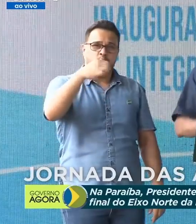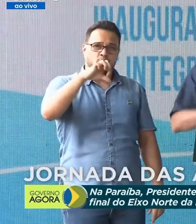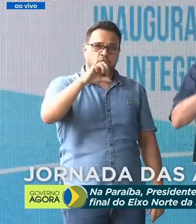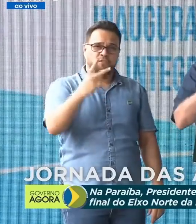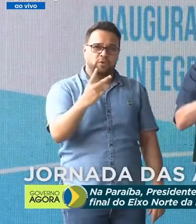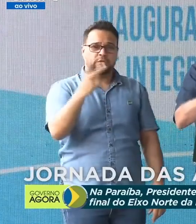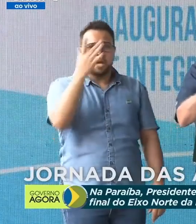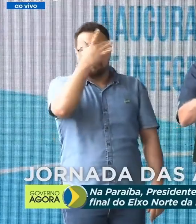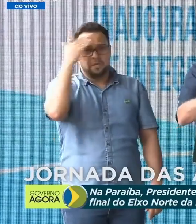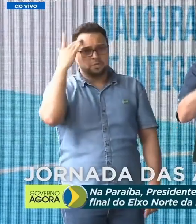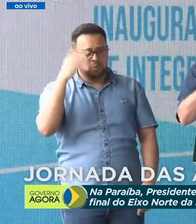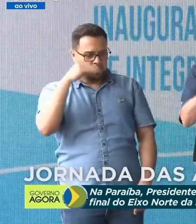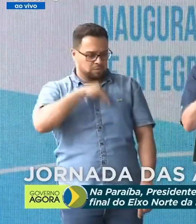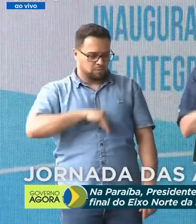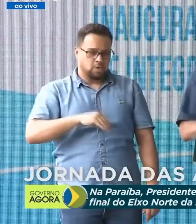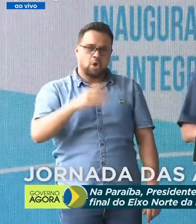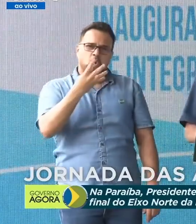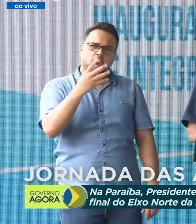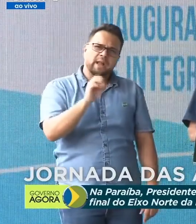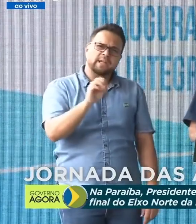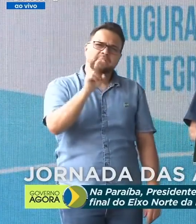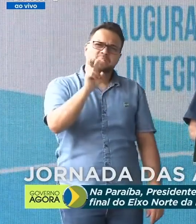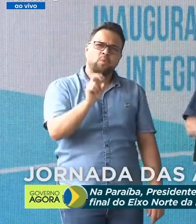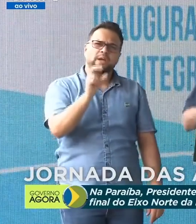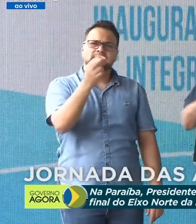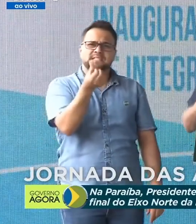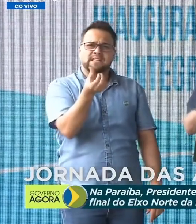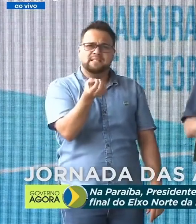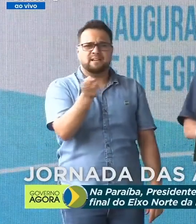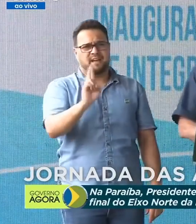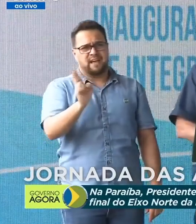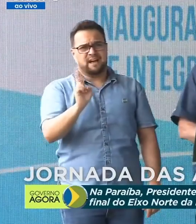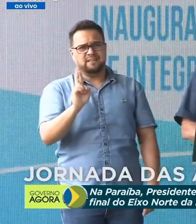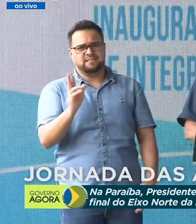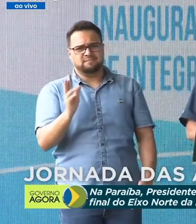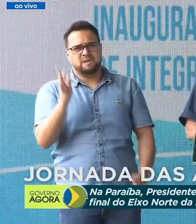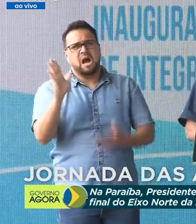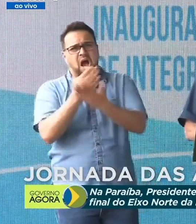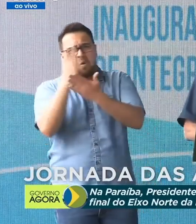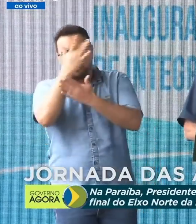muita gente ganhando R$ 40, R 50, R 60. O que nós decidimos?